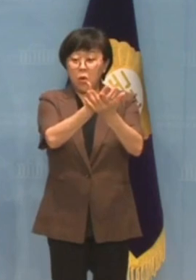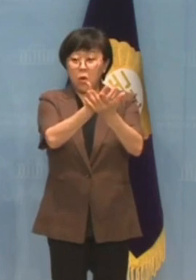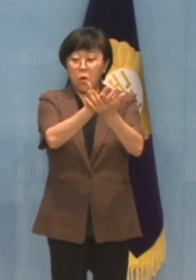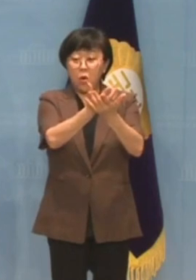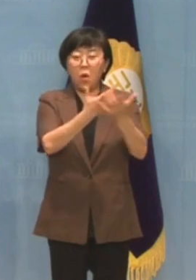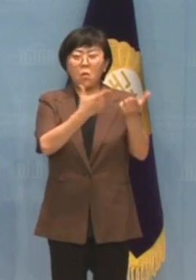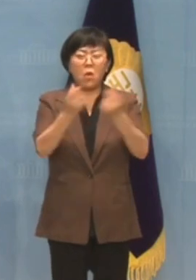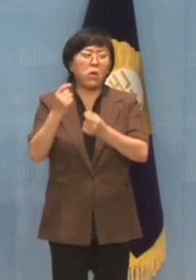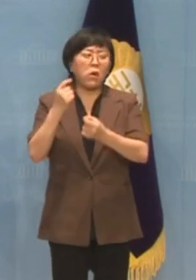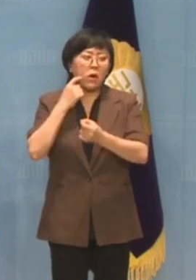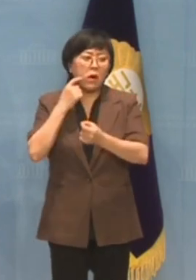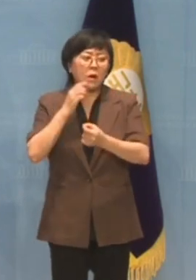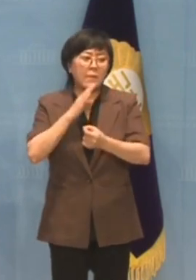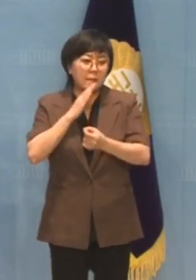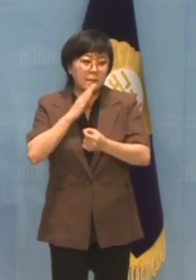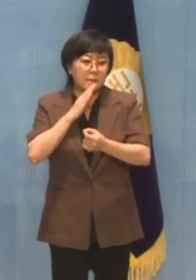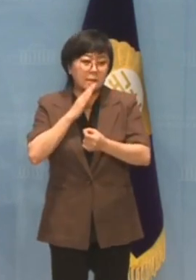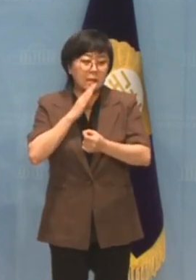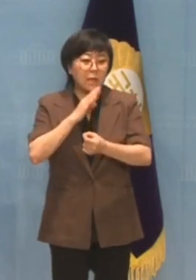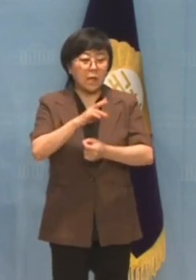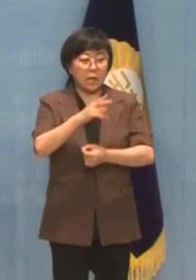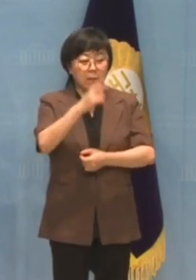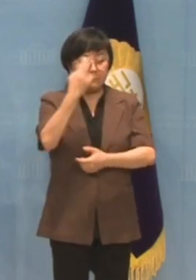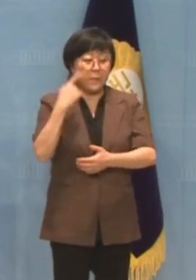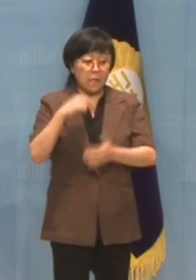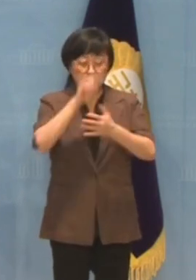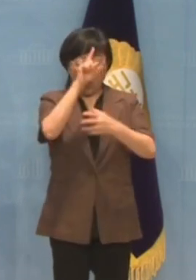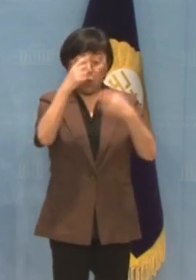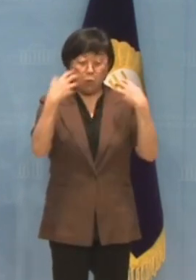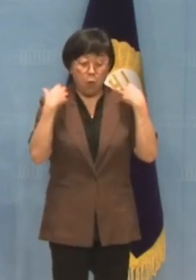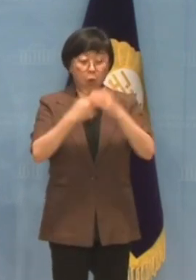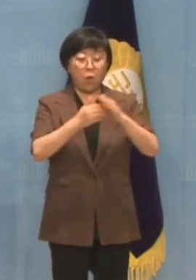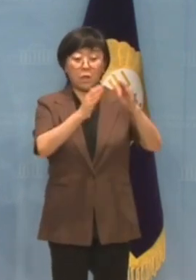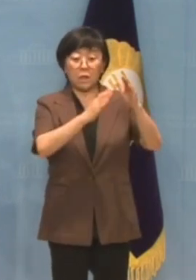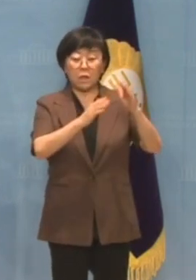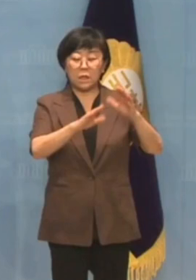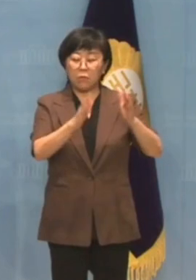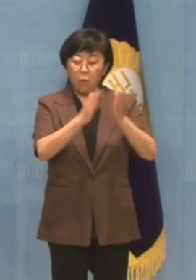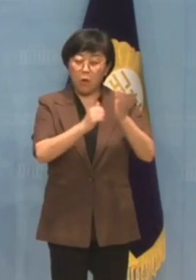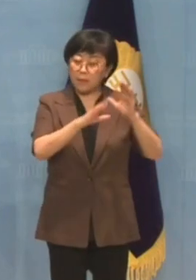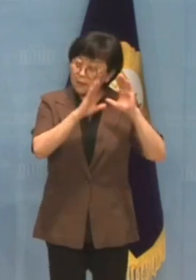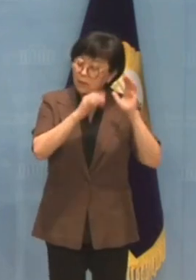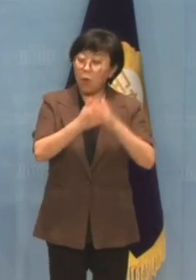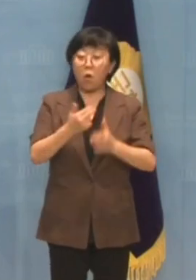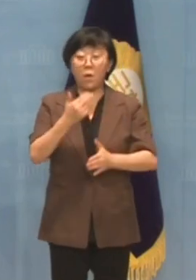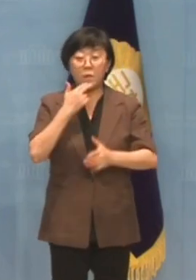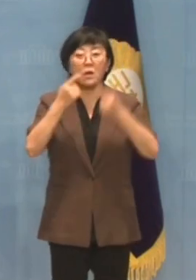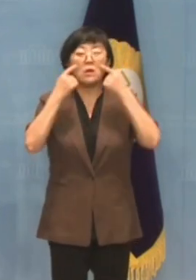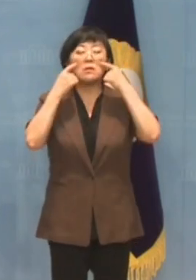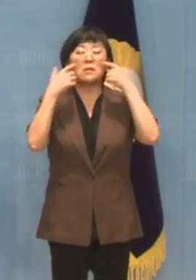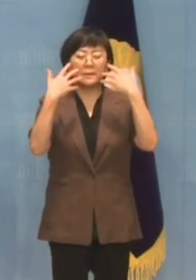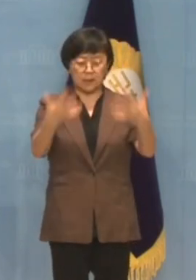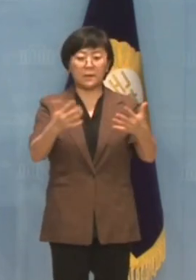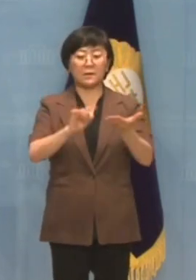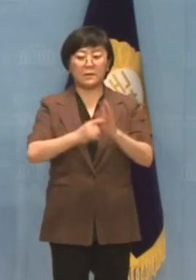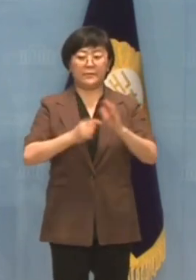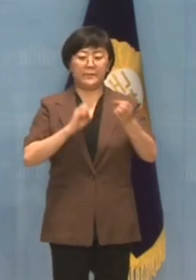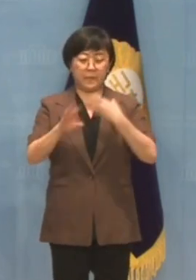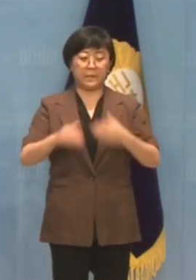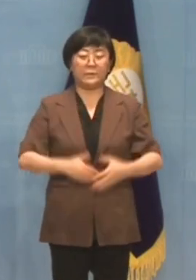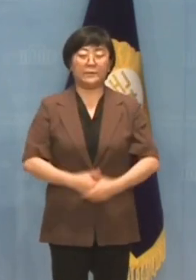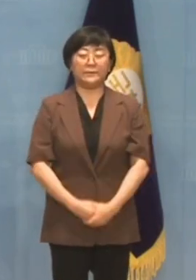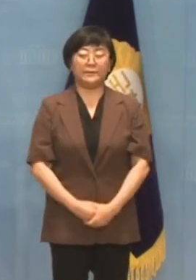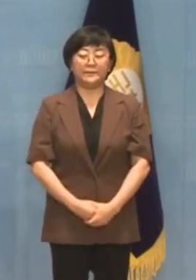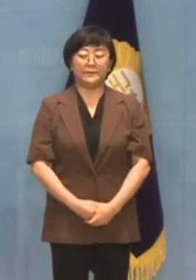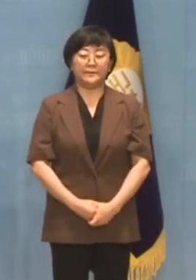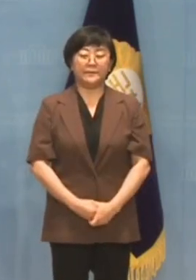유조된 것인지 미 정보기관의 도청은 일절 없었다는 말인지 분명하게 답하기를 바랍니다